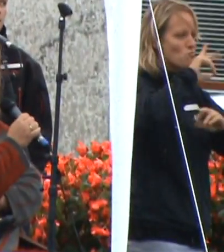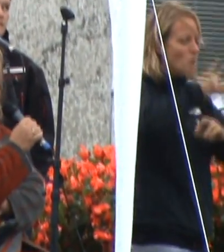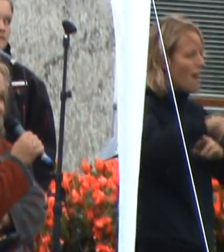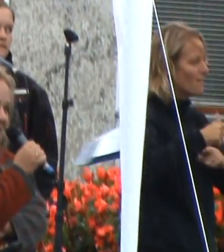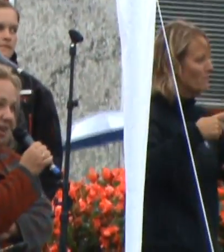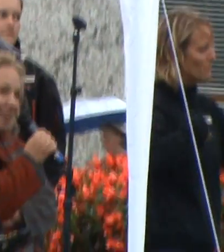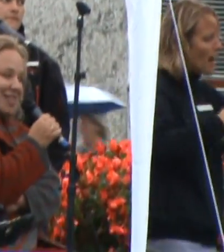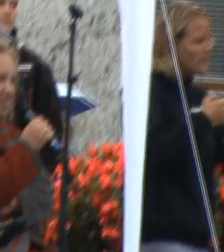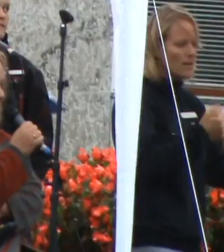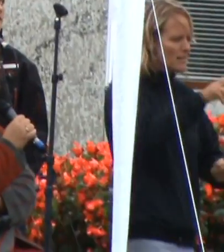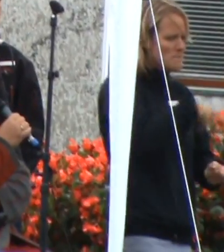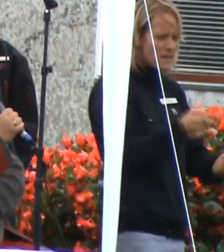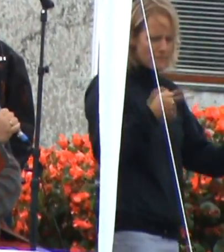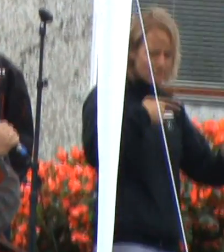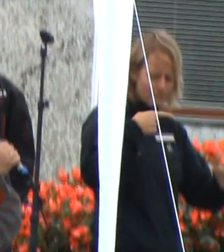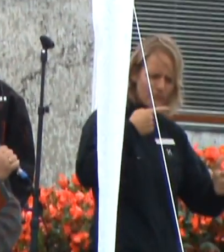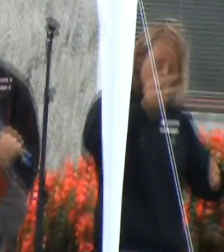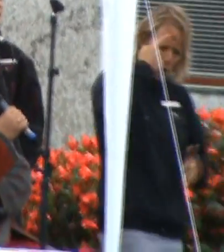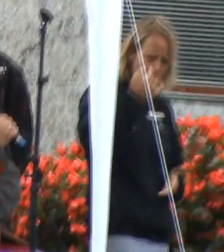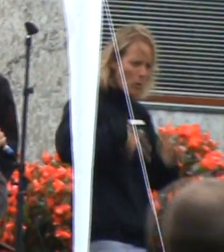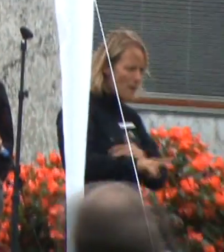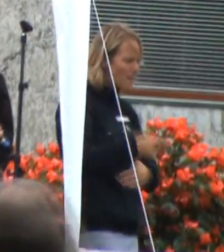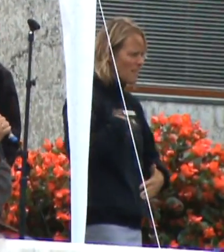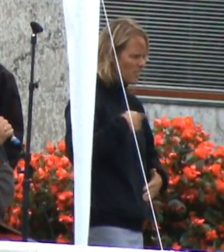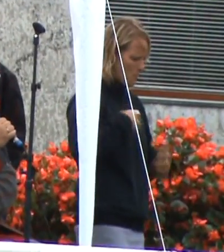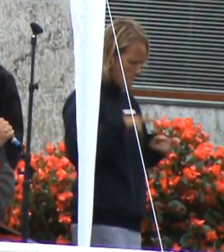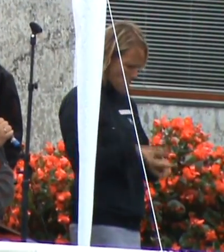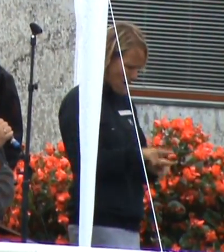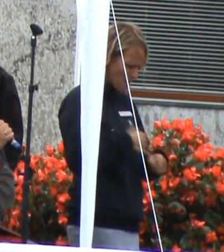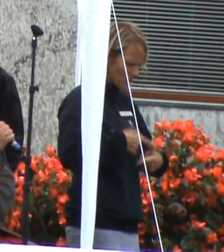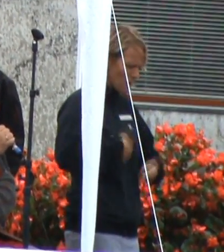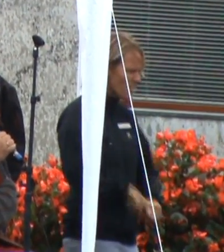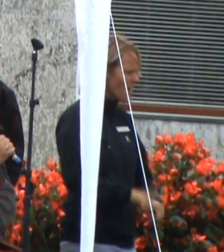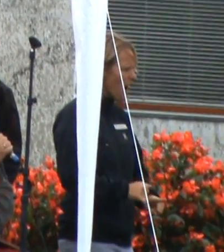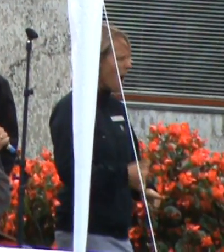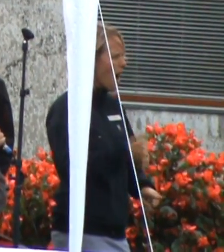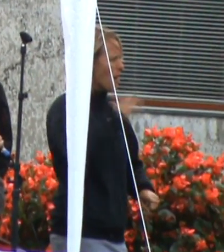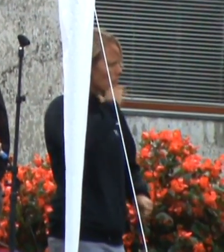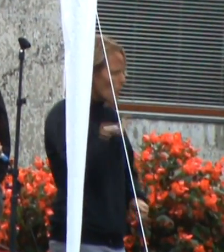at et menneske som mig, der sidder ned, skulle have behovet for øjeblik tøj.